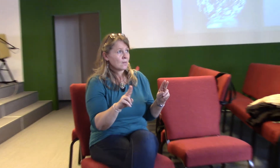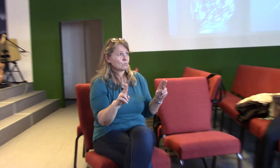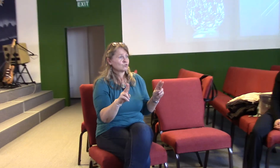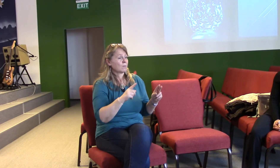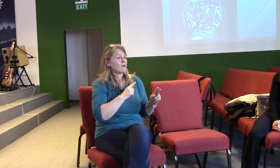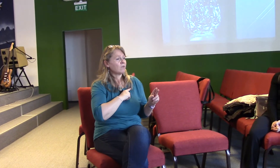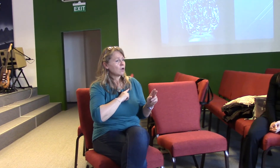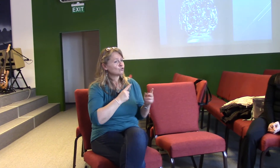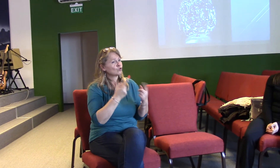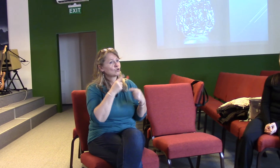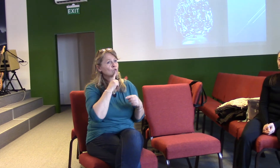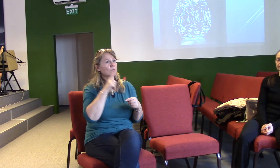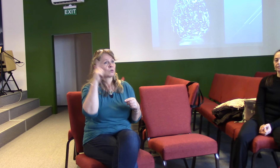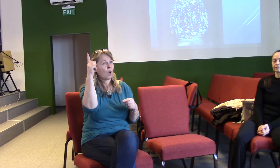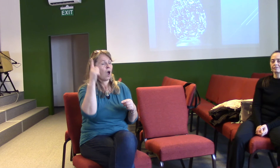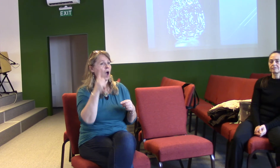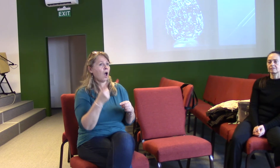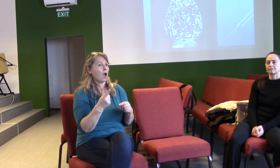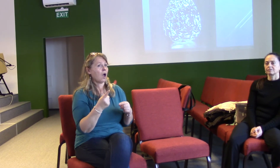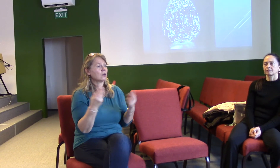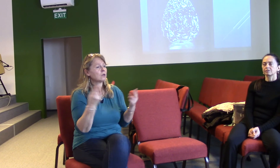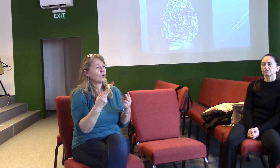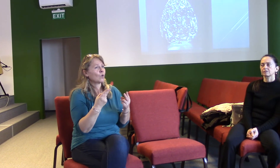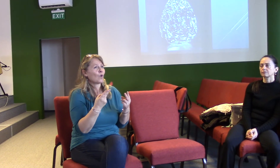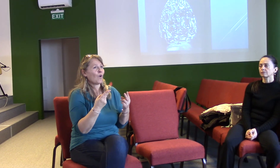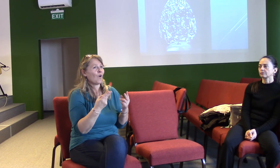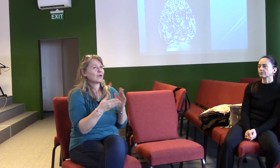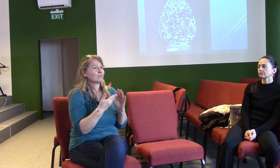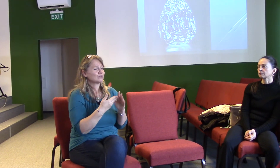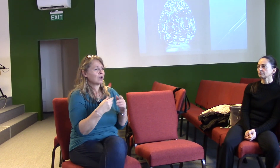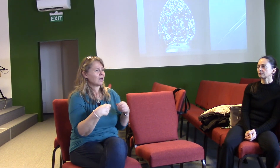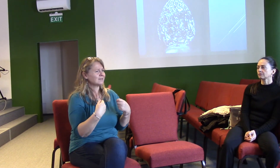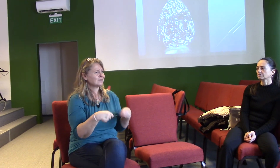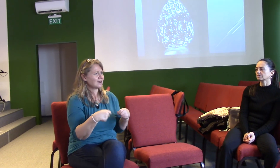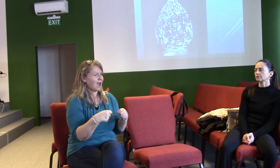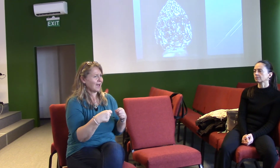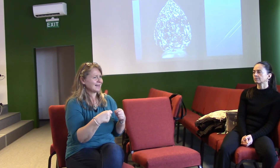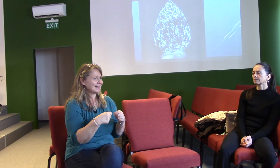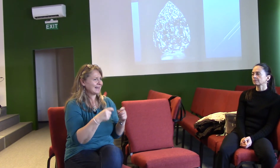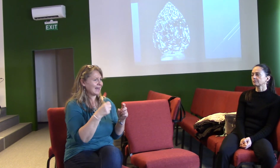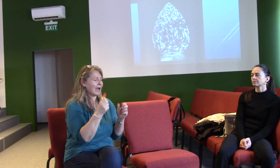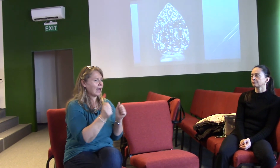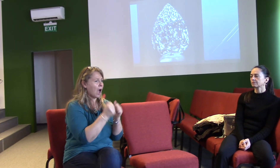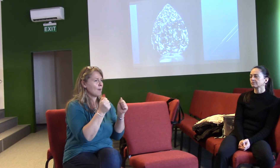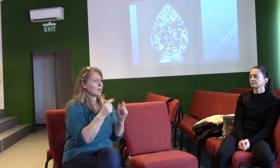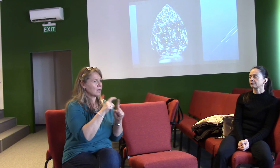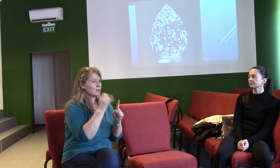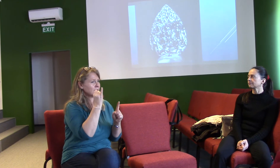přirovnat k vybroušenému diamantu. A můžeme každou z těchto tlošek